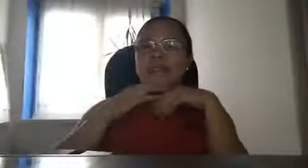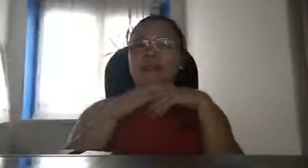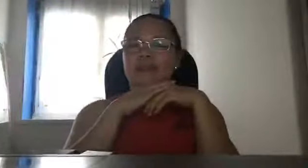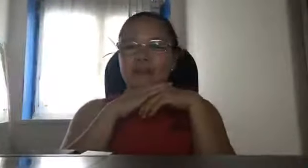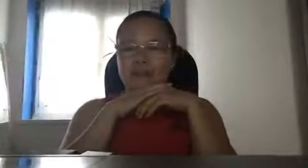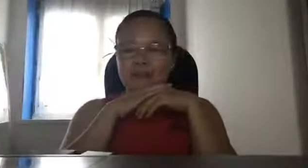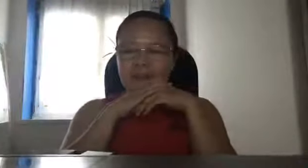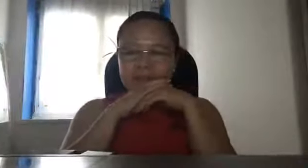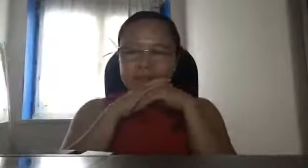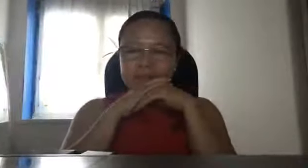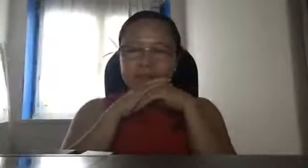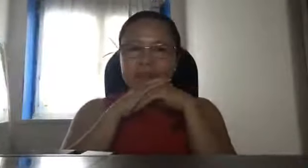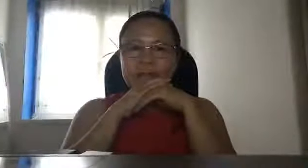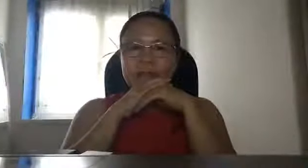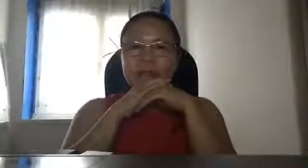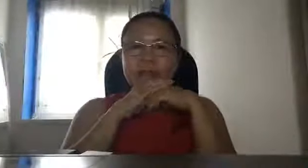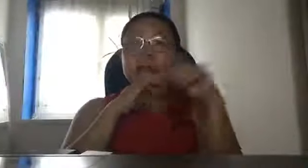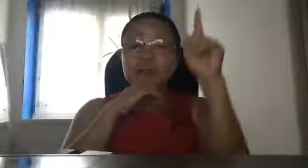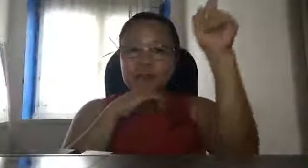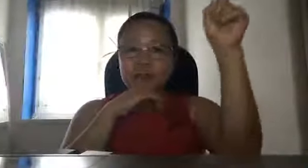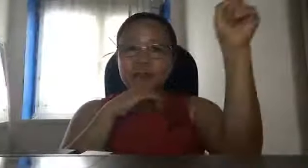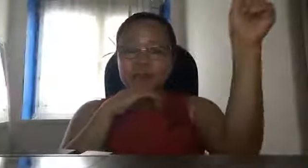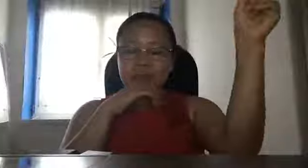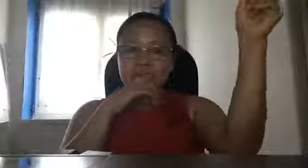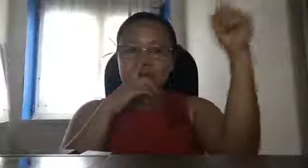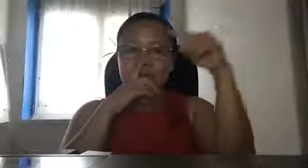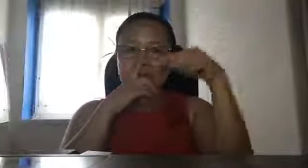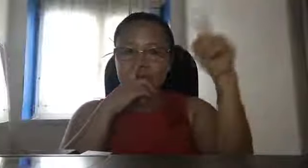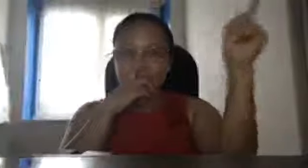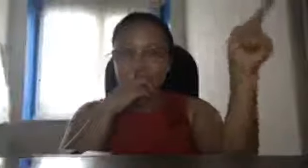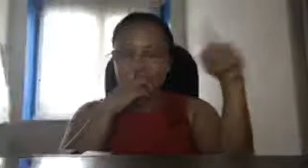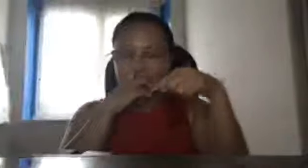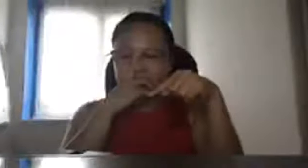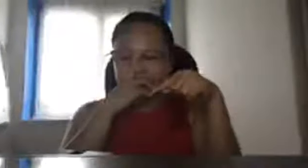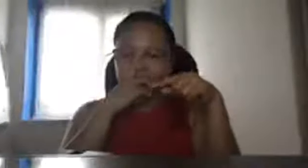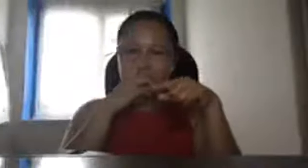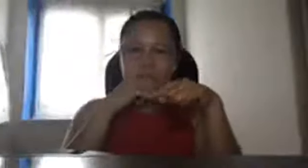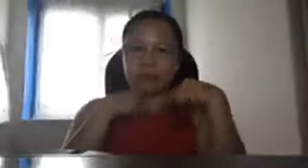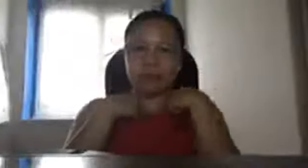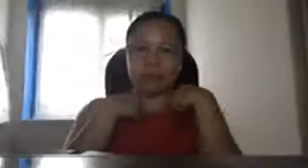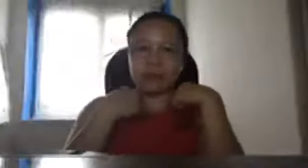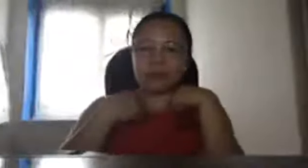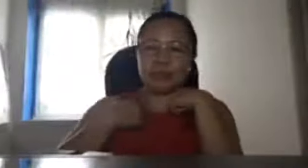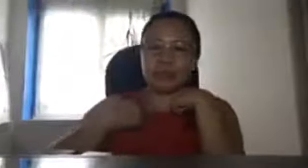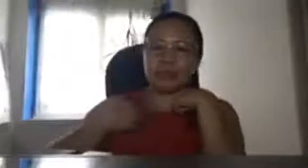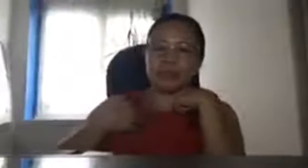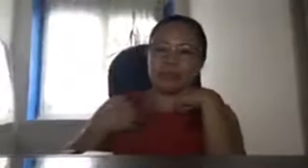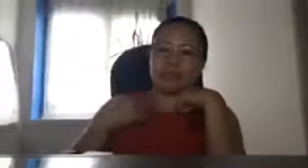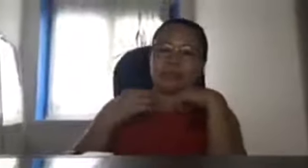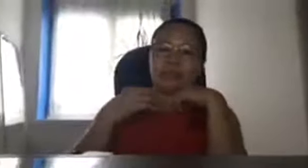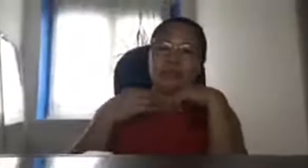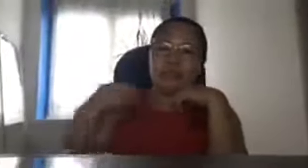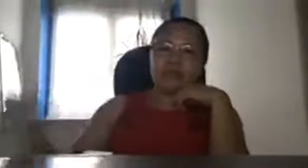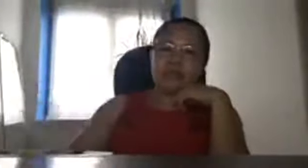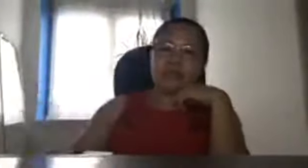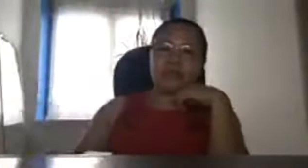talaga pero ito ano nila ito research nila ito hindi ko ito research so